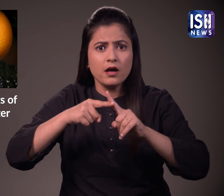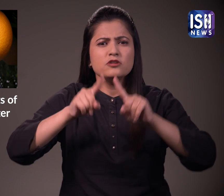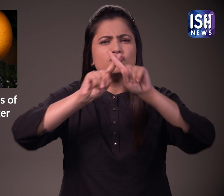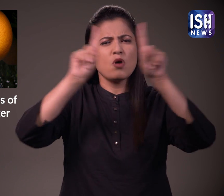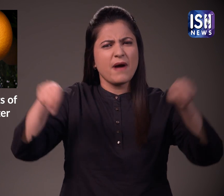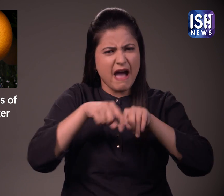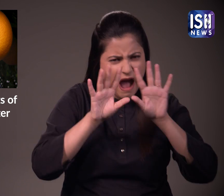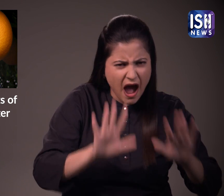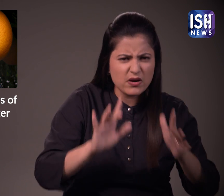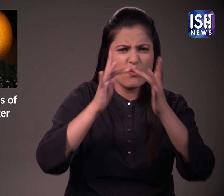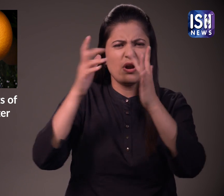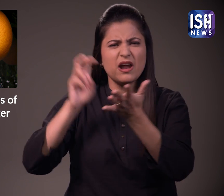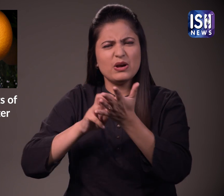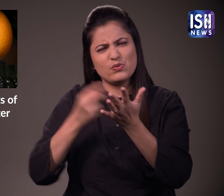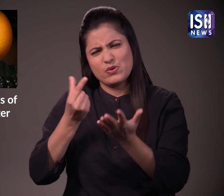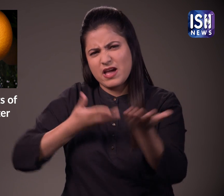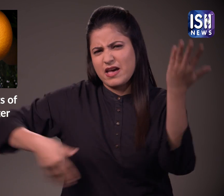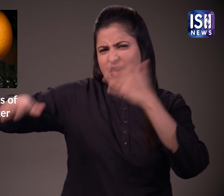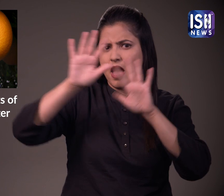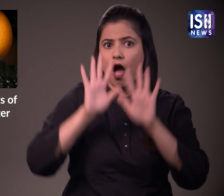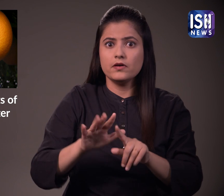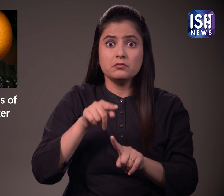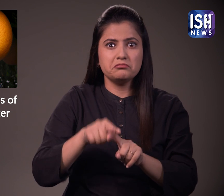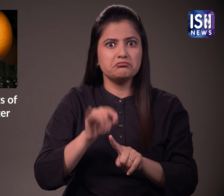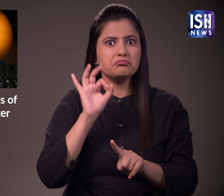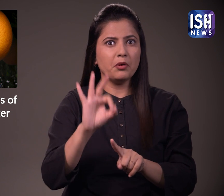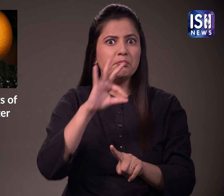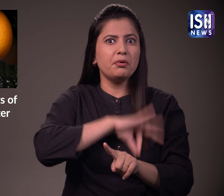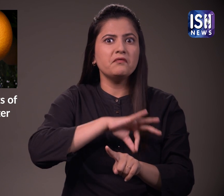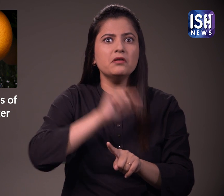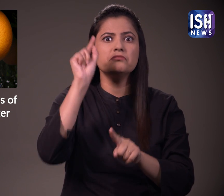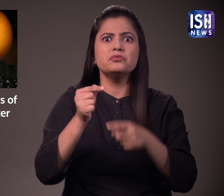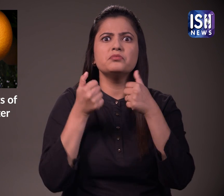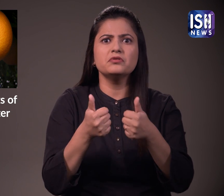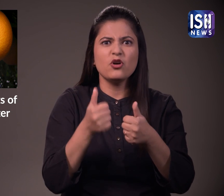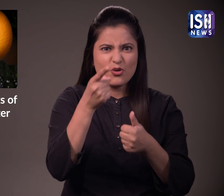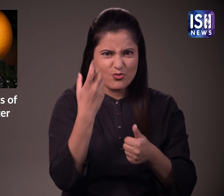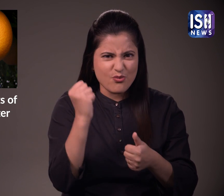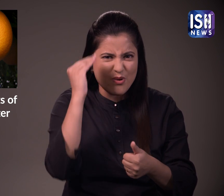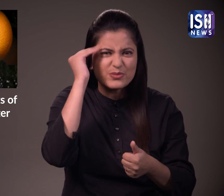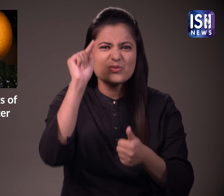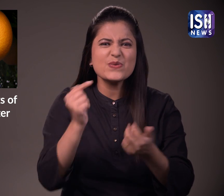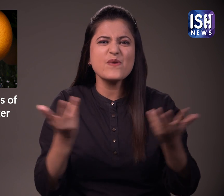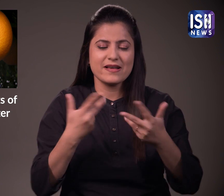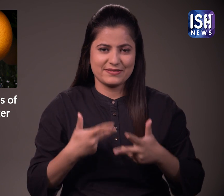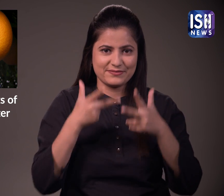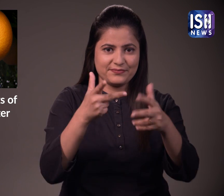इसे स्टोर और ऑनलाइन भी बेचा जाता है औरेंज बलासम वाटर के कई स्वास्तलाब है इसके बारे में जानना चाहते हैं ये रहे